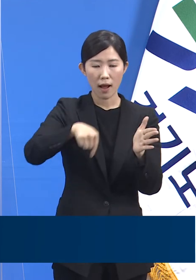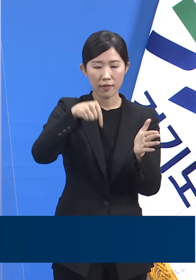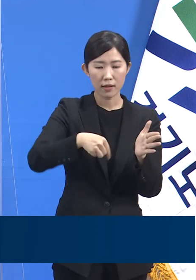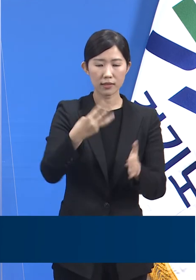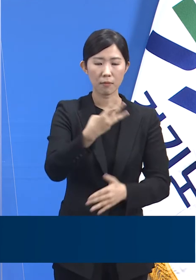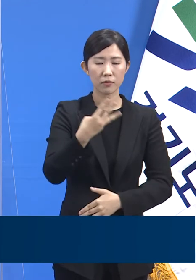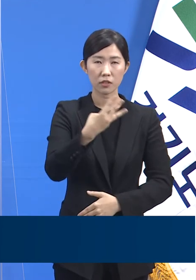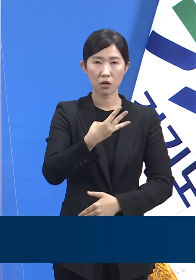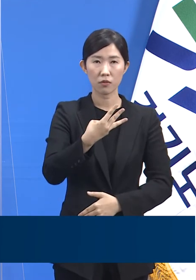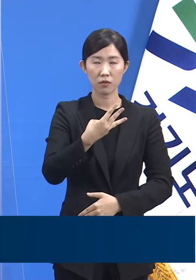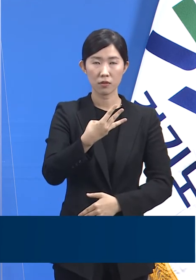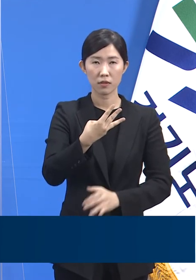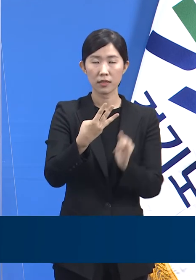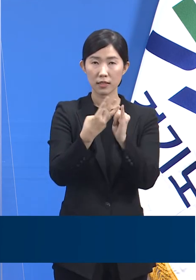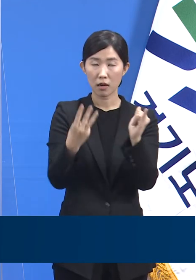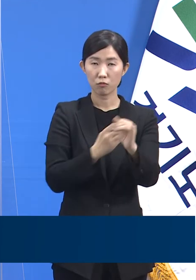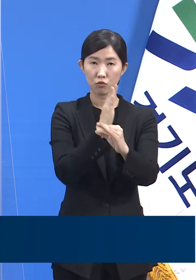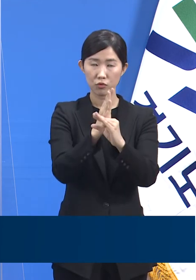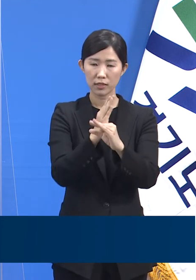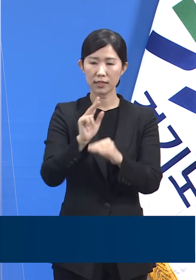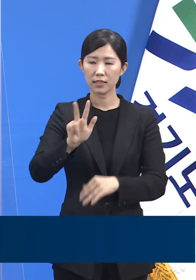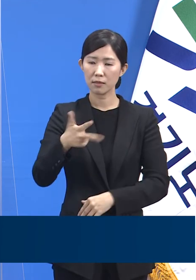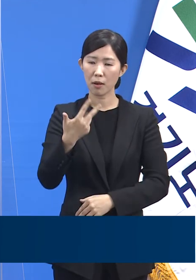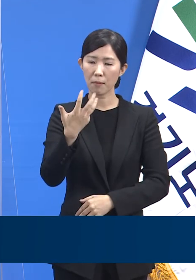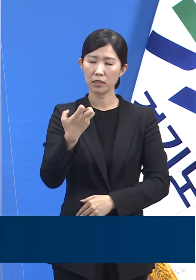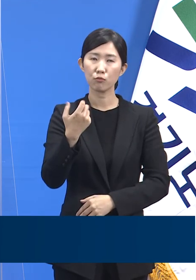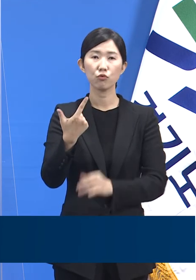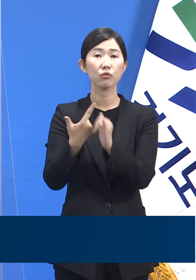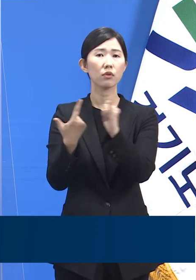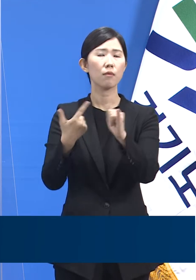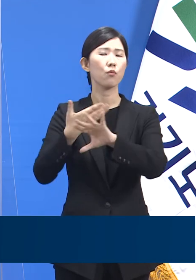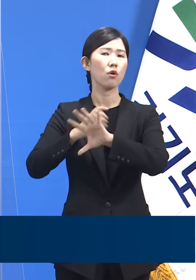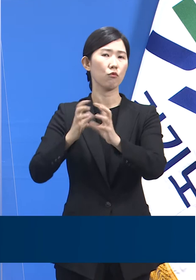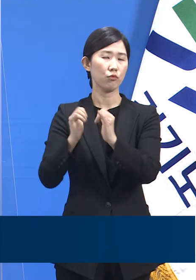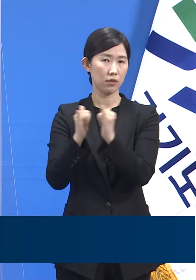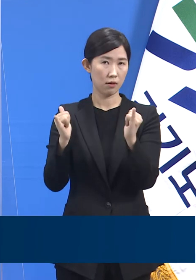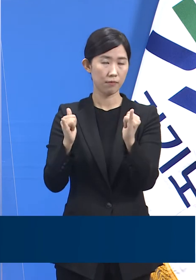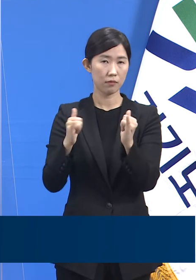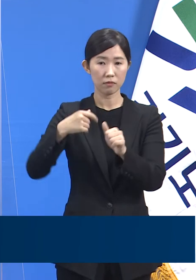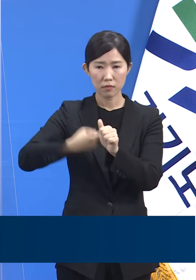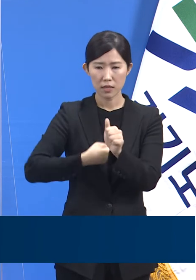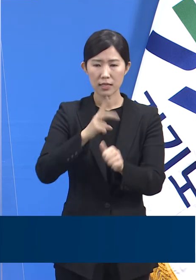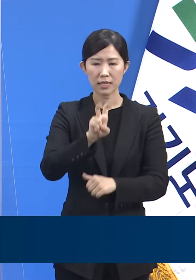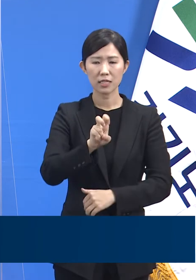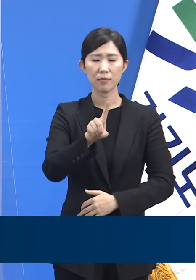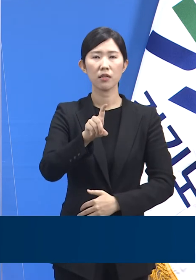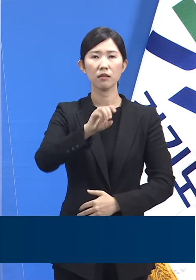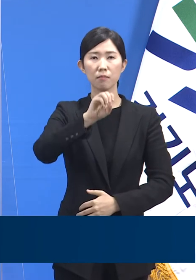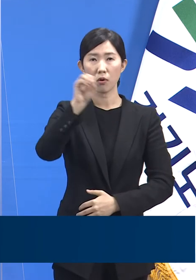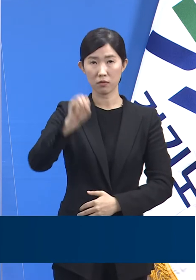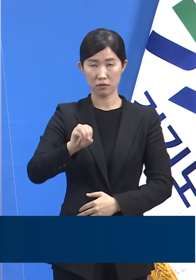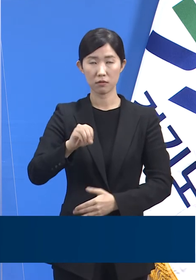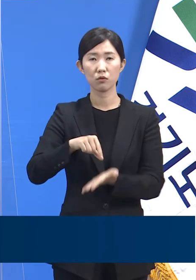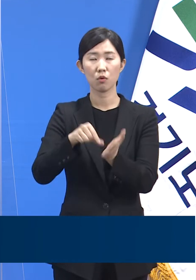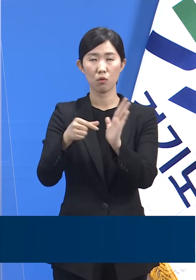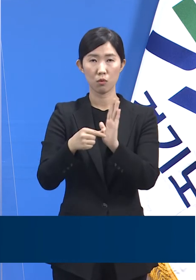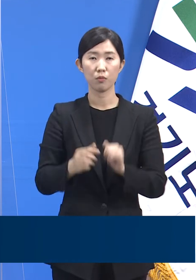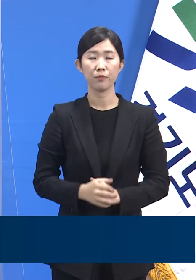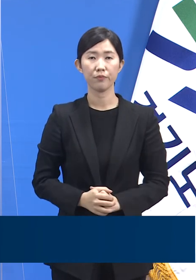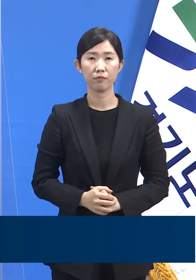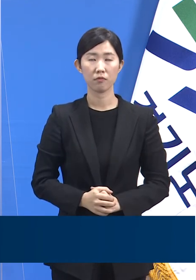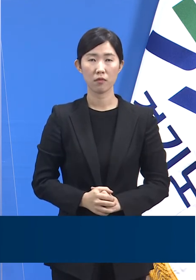중 786명이 외국인으로 약 21.2%에 이릅니다. 전체